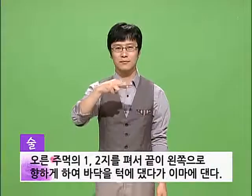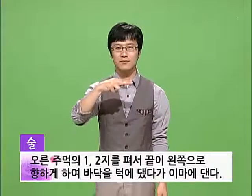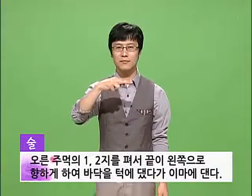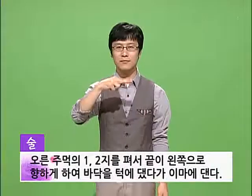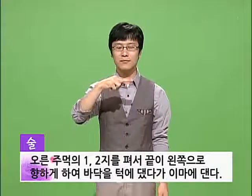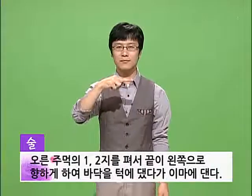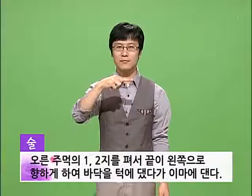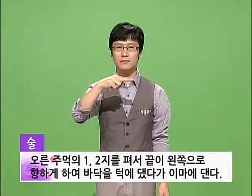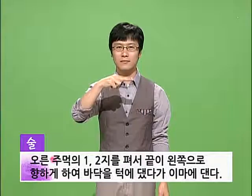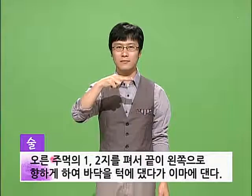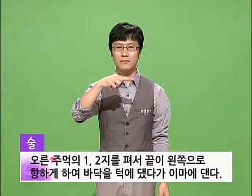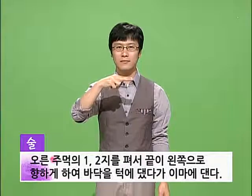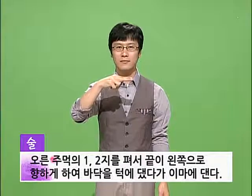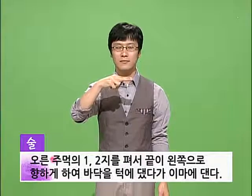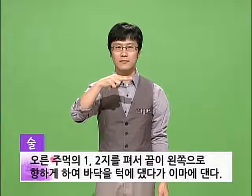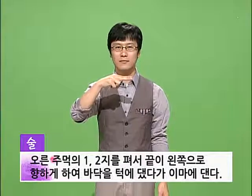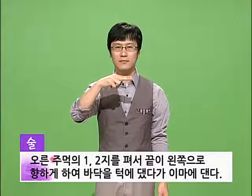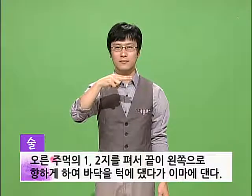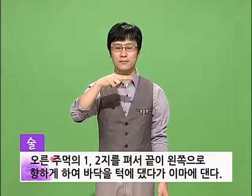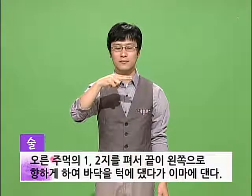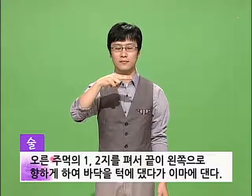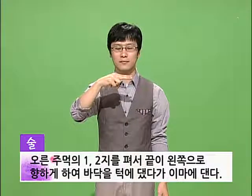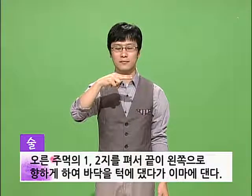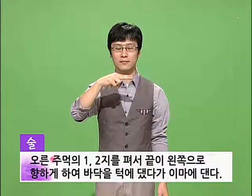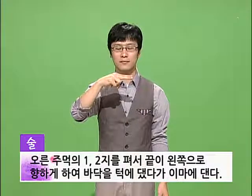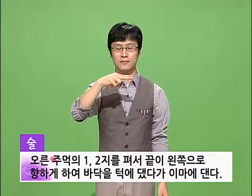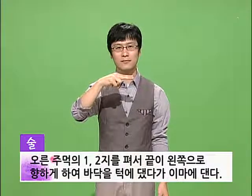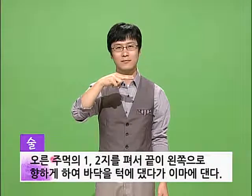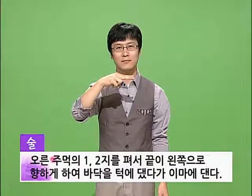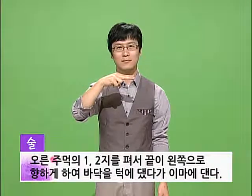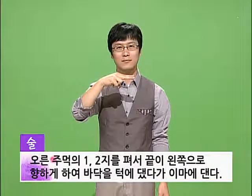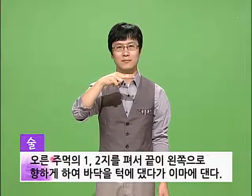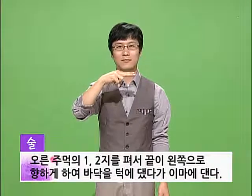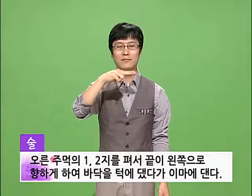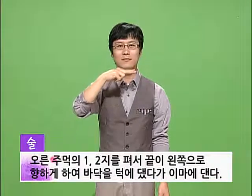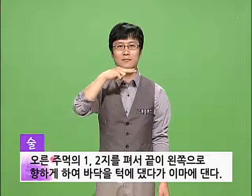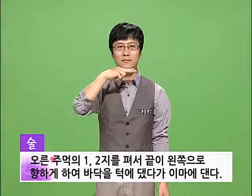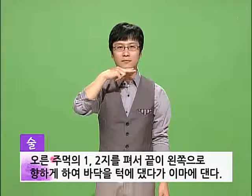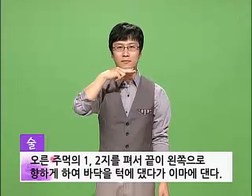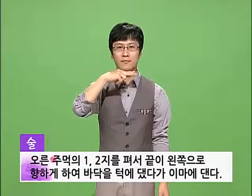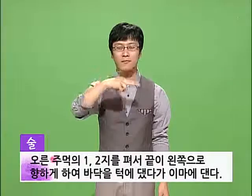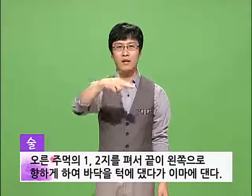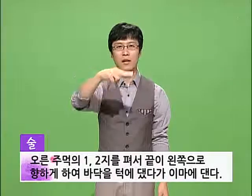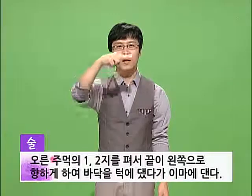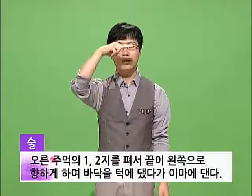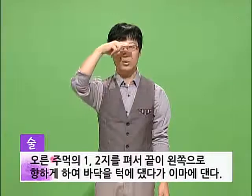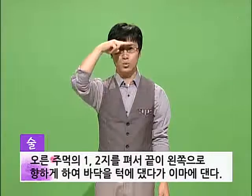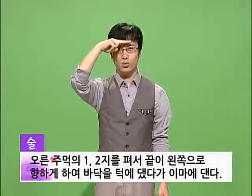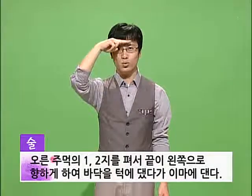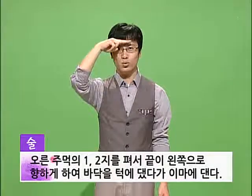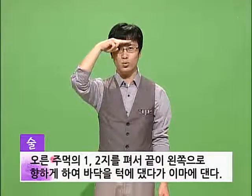펴서 끝이 왼쪽으로 향하게 하여 바닥을 턱에 댔다가 이마에 댑니다.